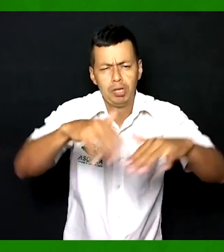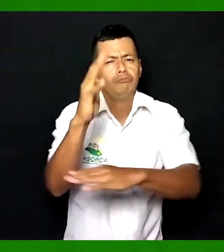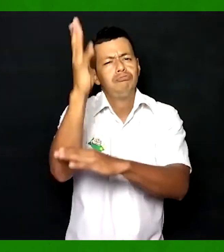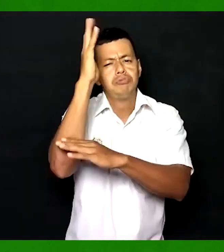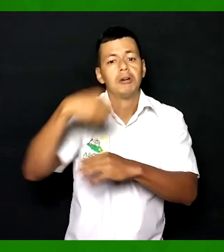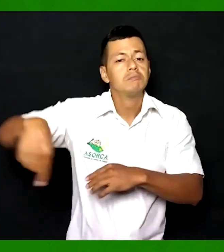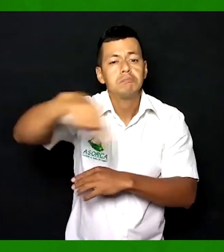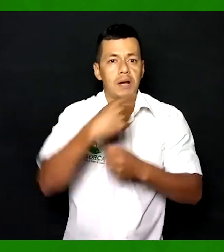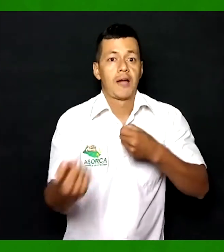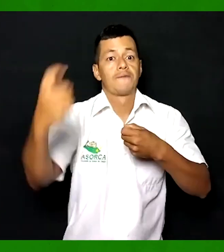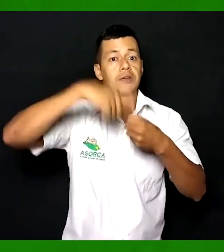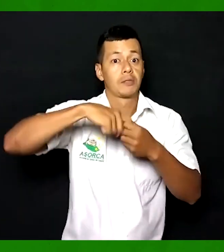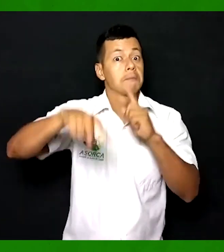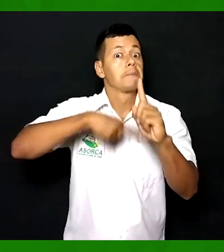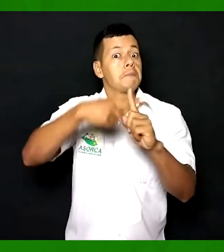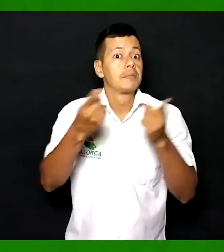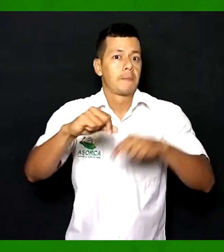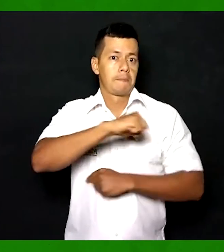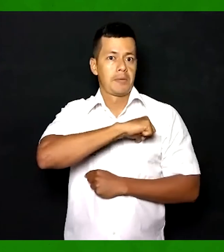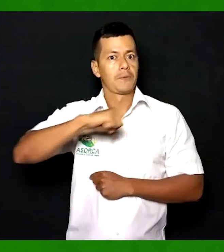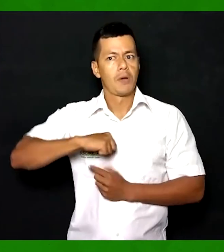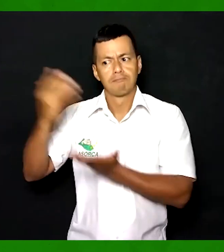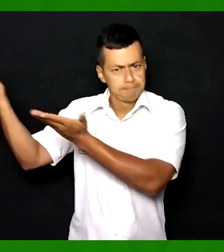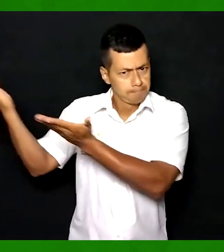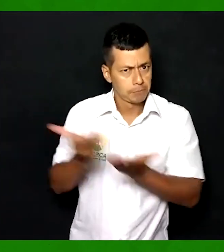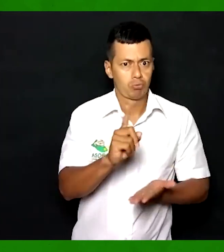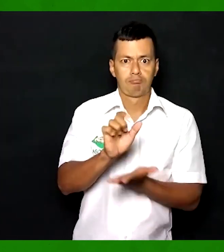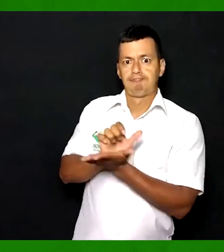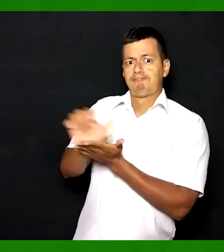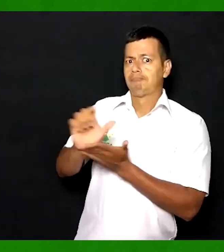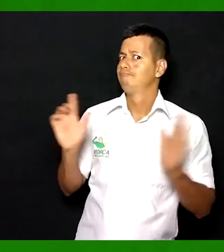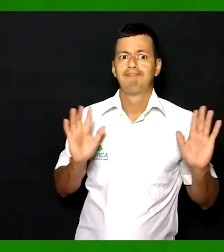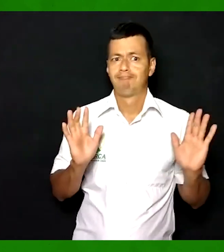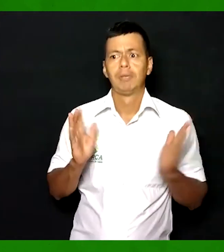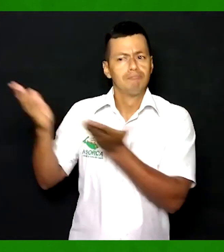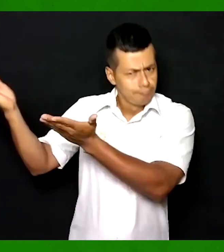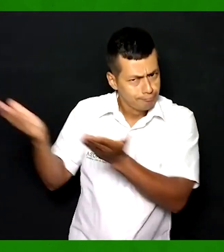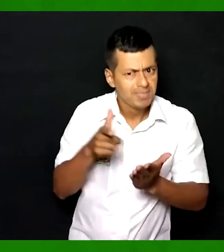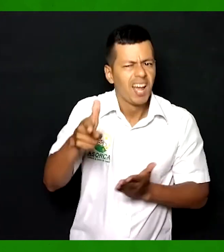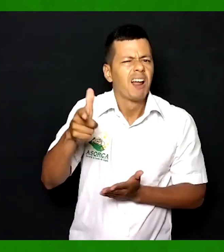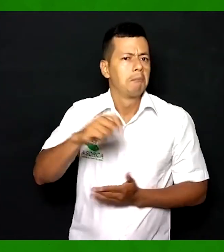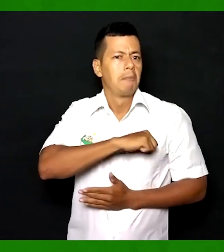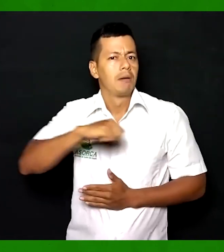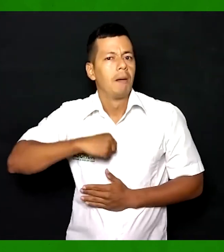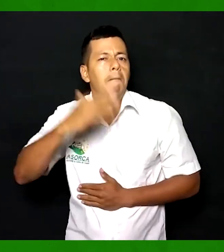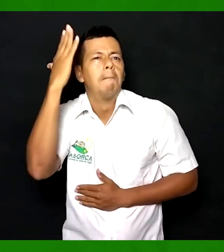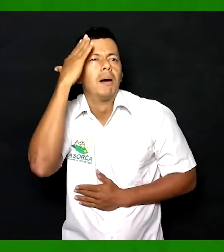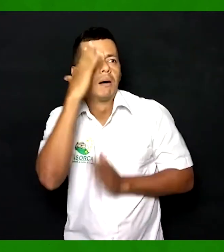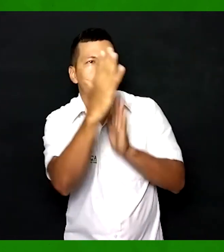asistieron los socios y particulares quienes fueron bienvenidos a la misma por si querían tener información o aclarar dudas